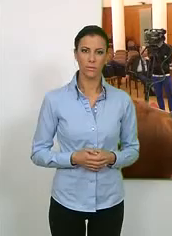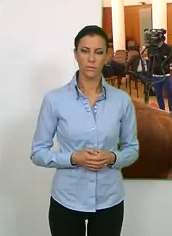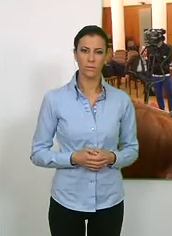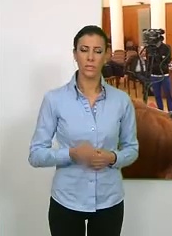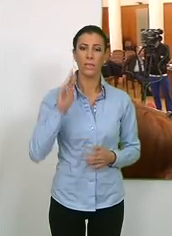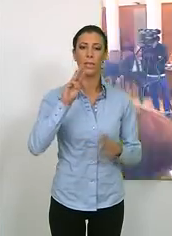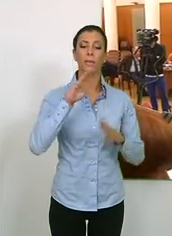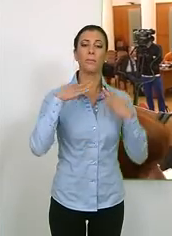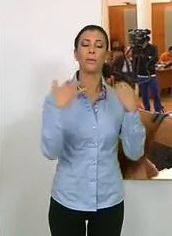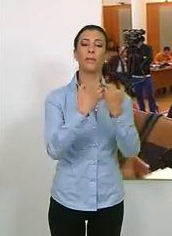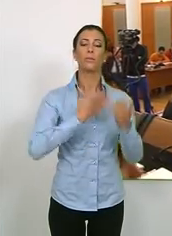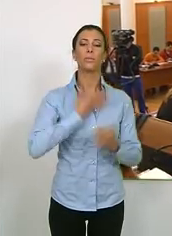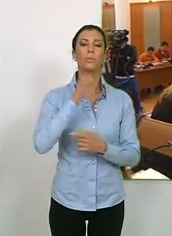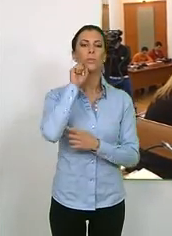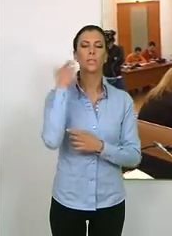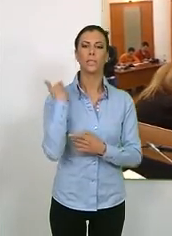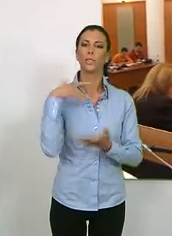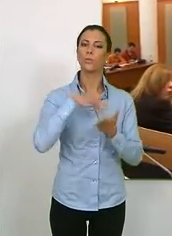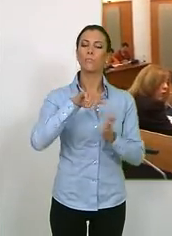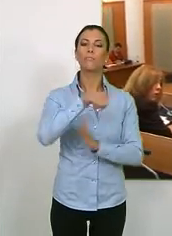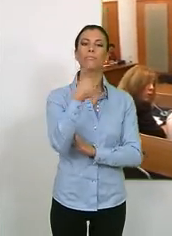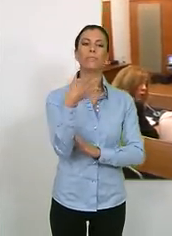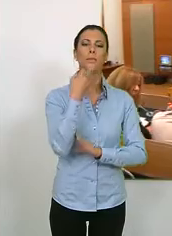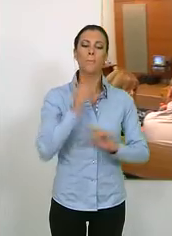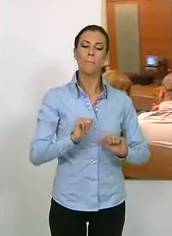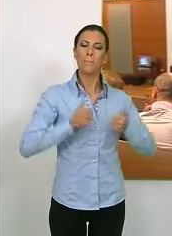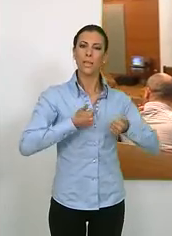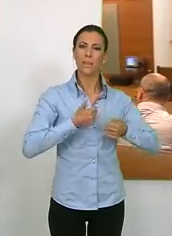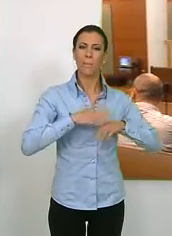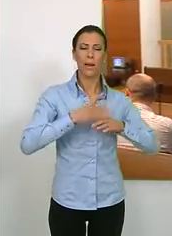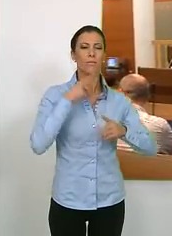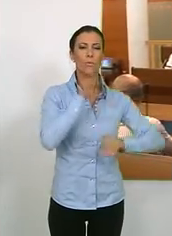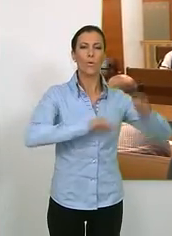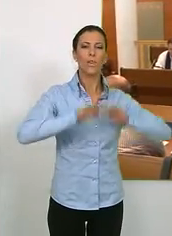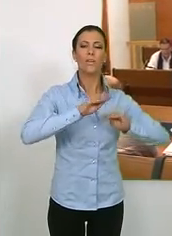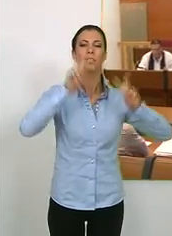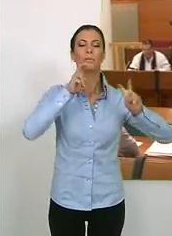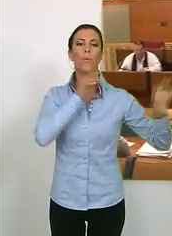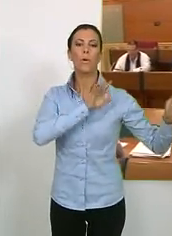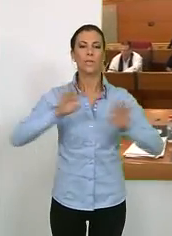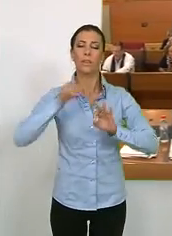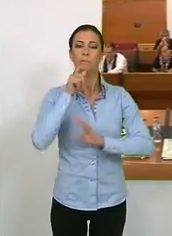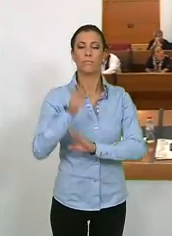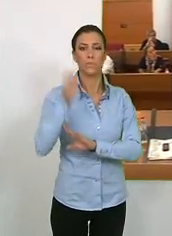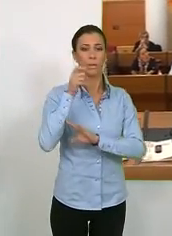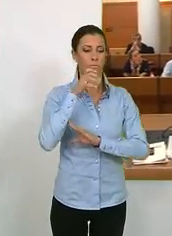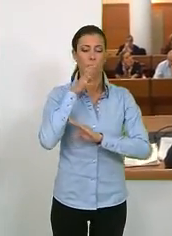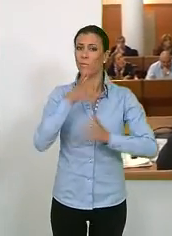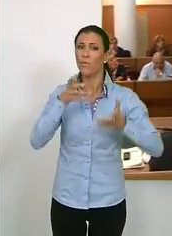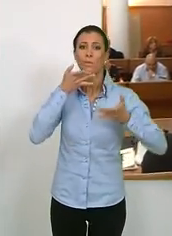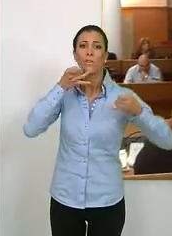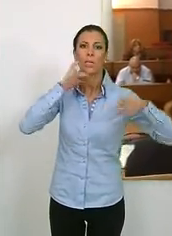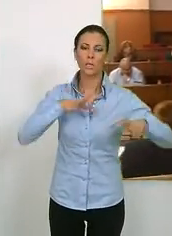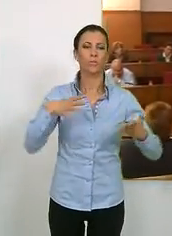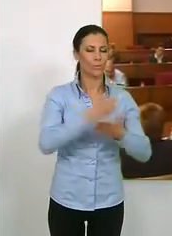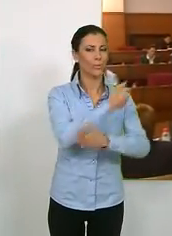El Pleno del Ayuntamiento de Madrid ha aprobado de manera inicial una modificación de la ordenanza a fiscales que beneficia a